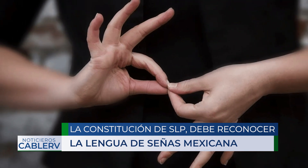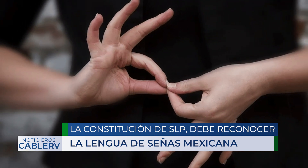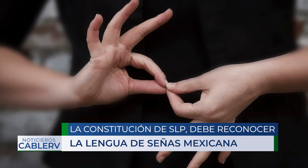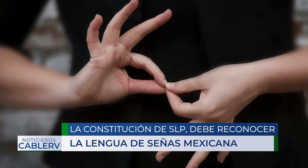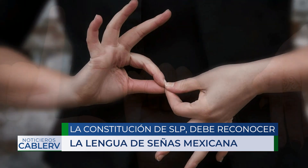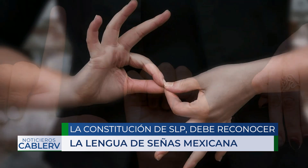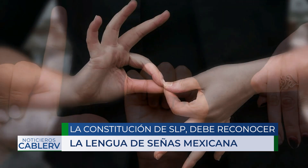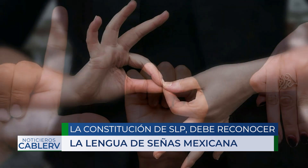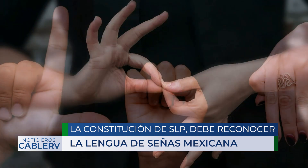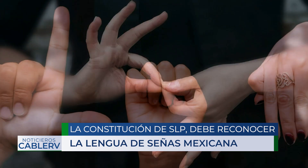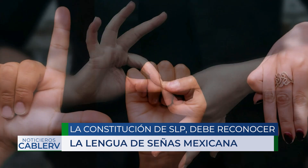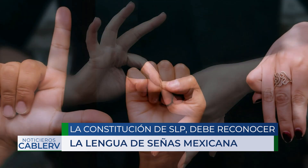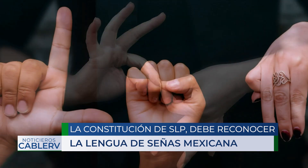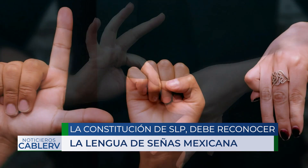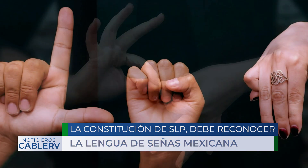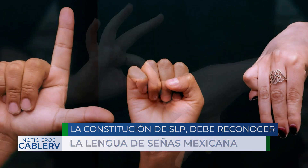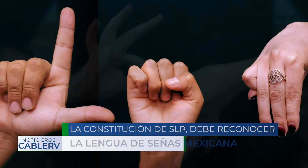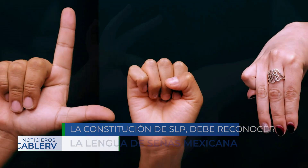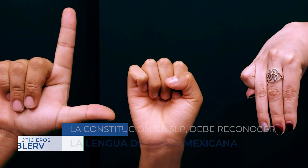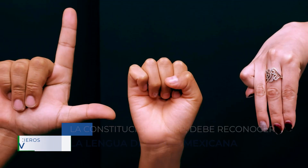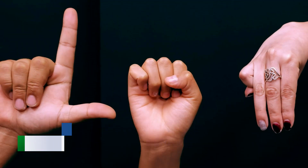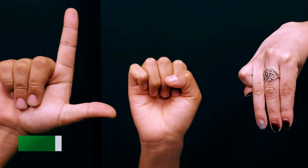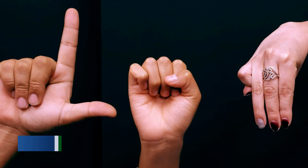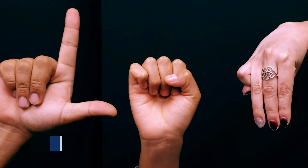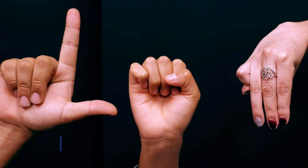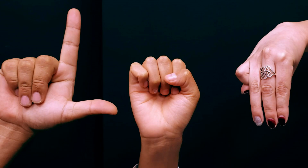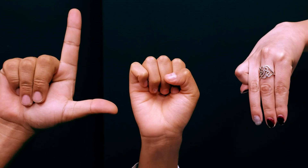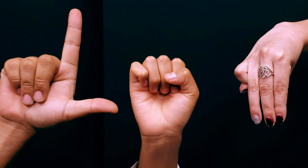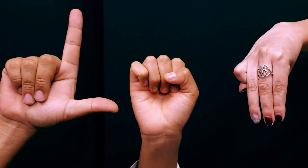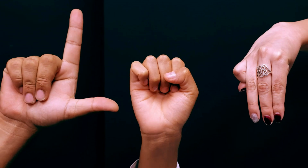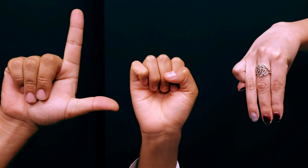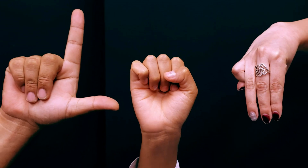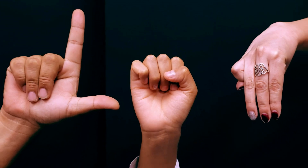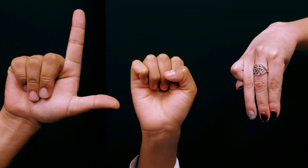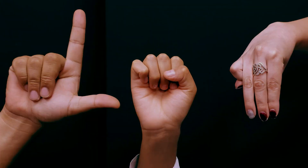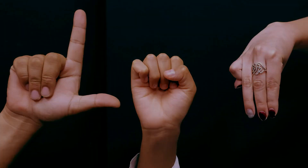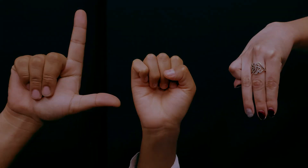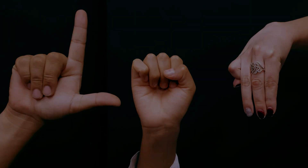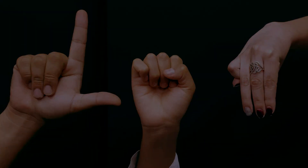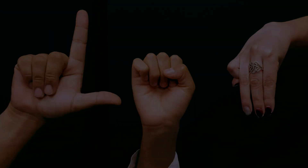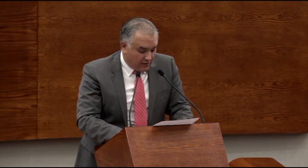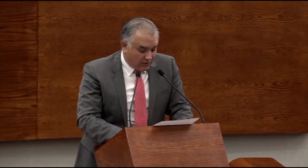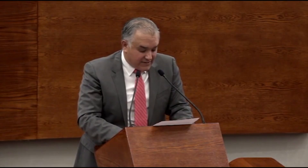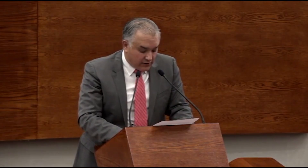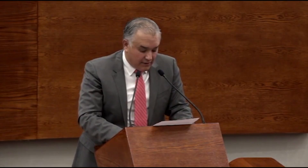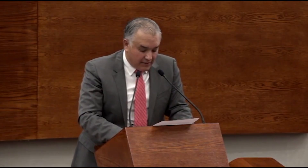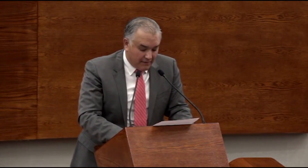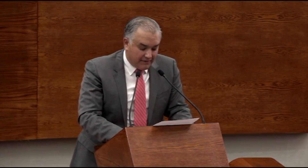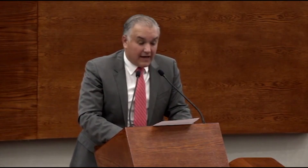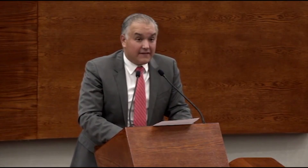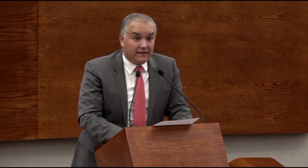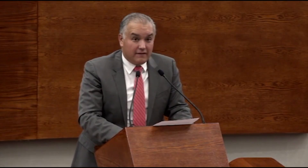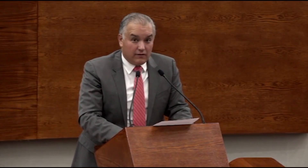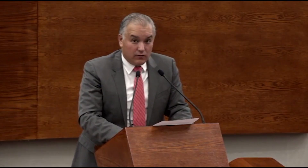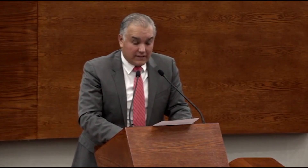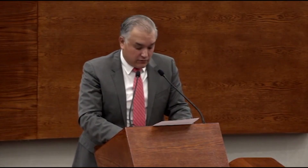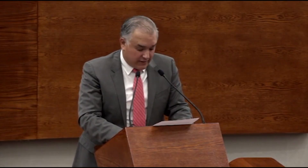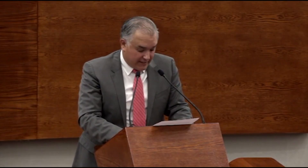bilingüe. Se trata de un acto de dignificación a un grupo que históricamente no ha sido debidamente atendido en sus